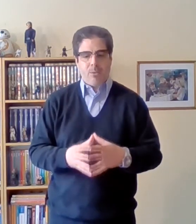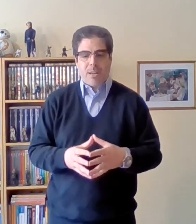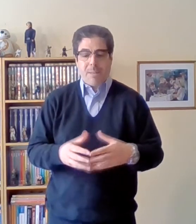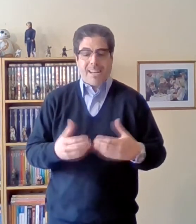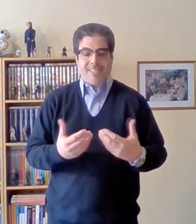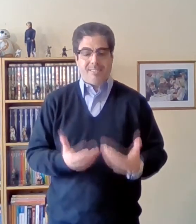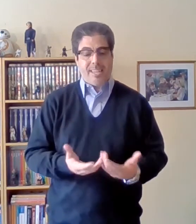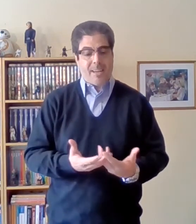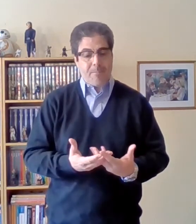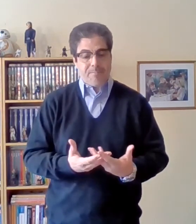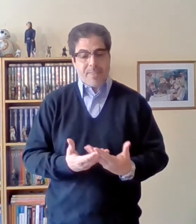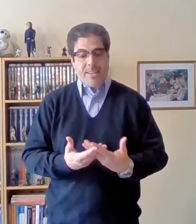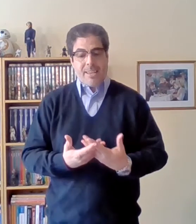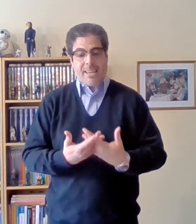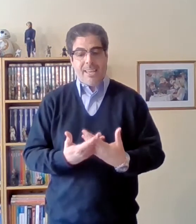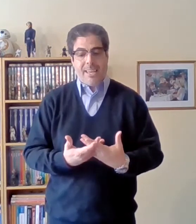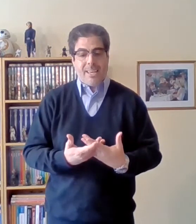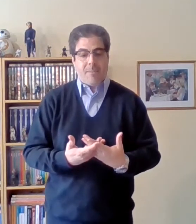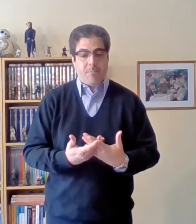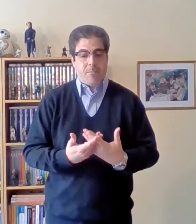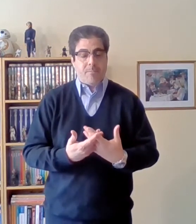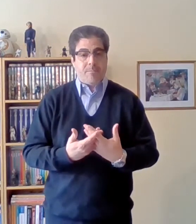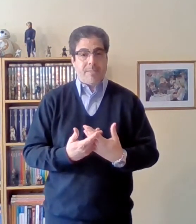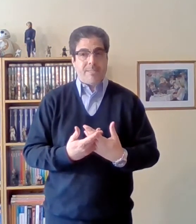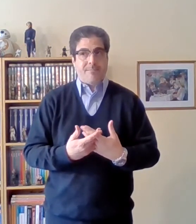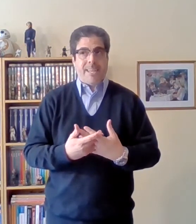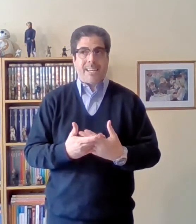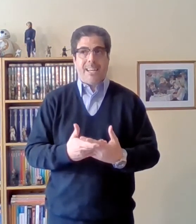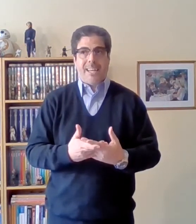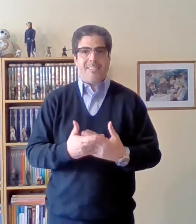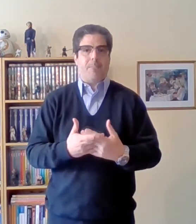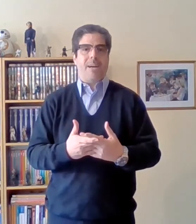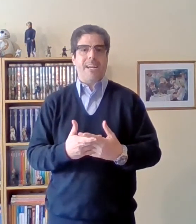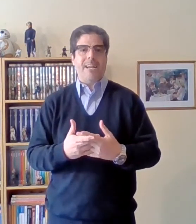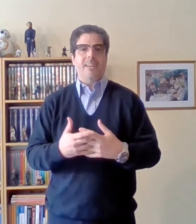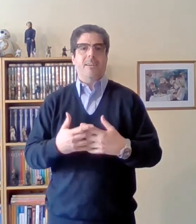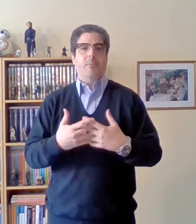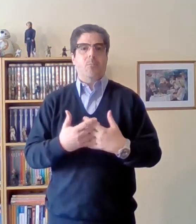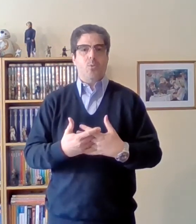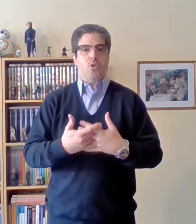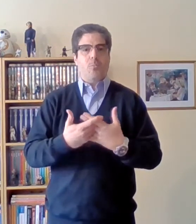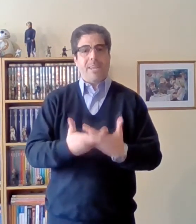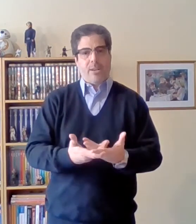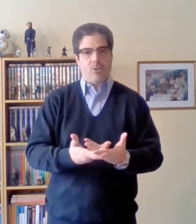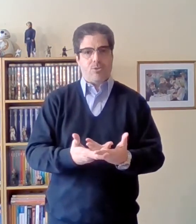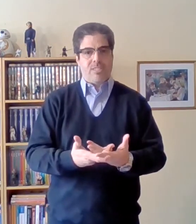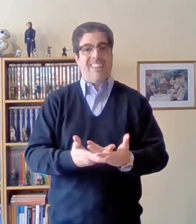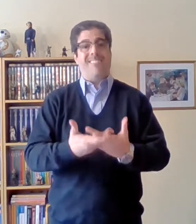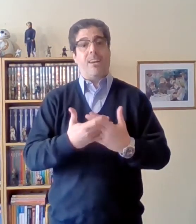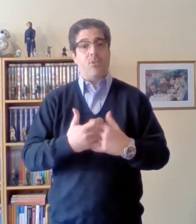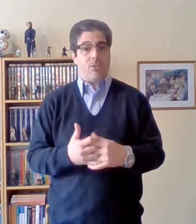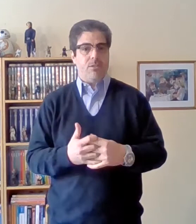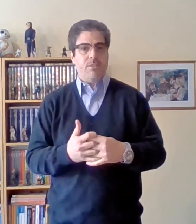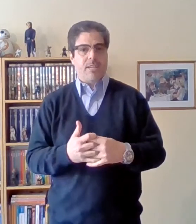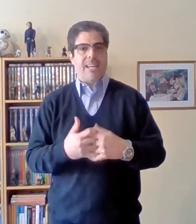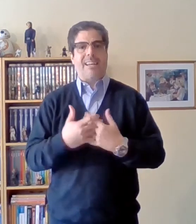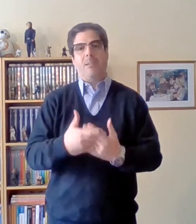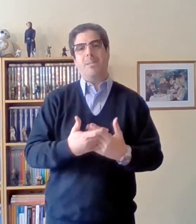una mercancía que en realidad se paga mucho menos del valor que realmente